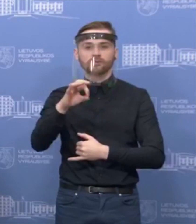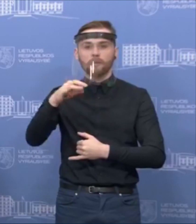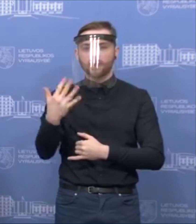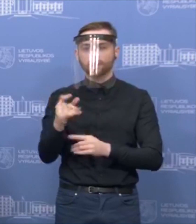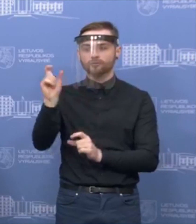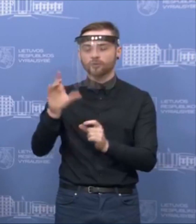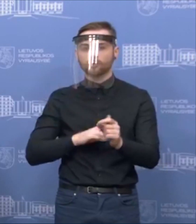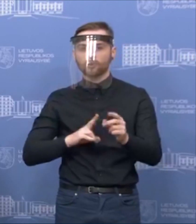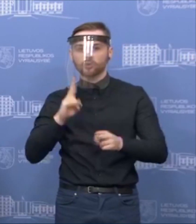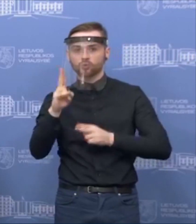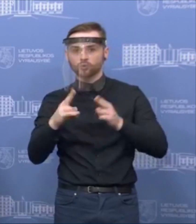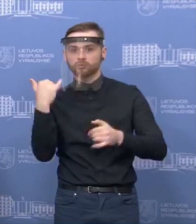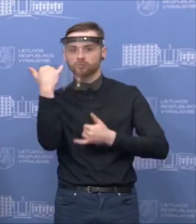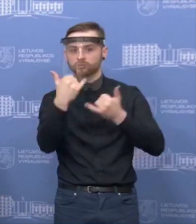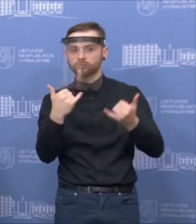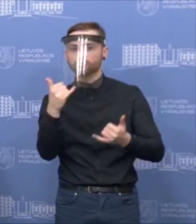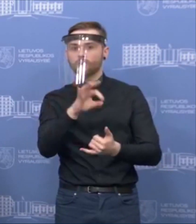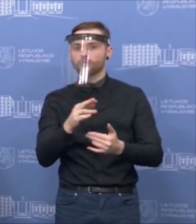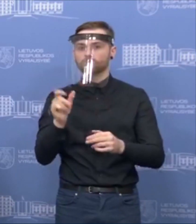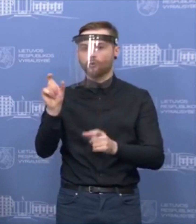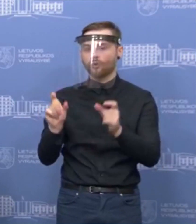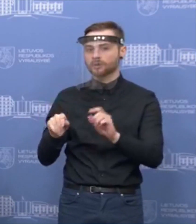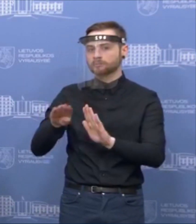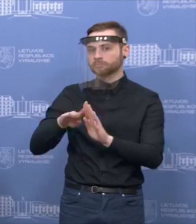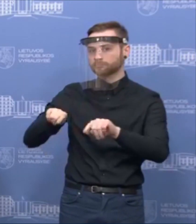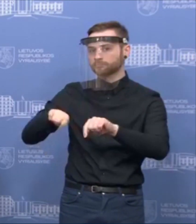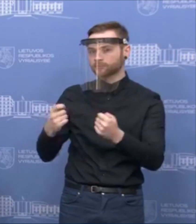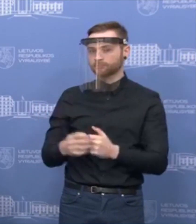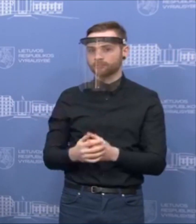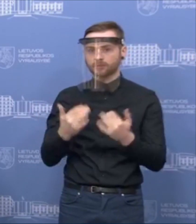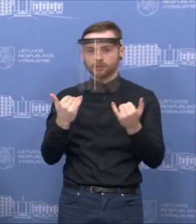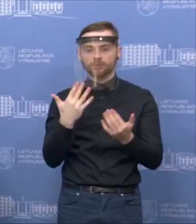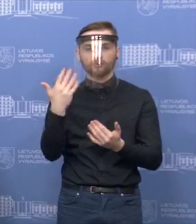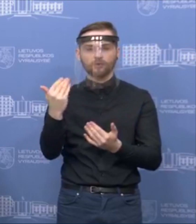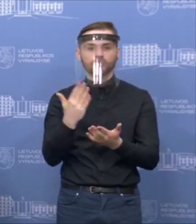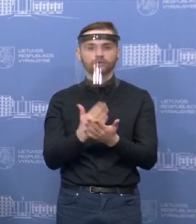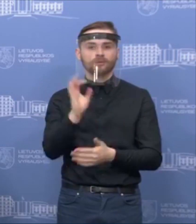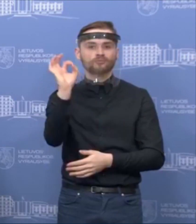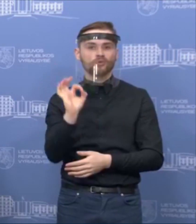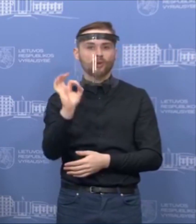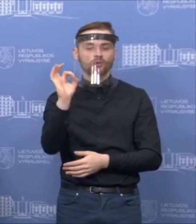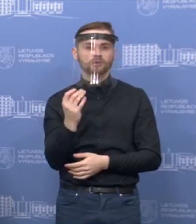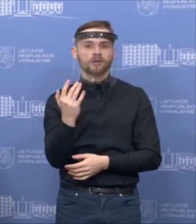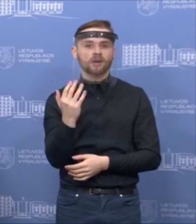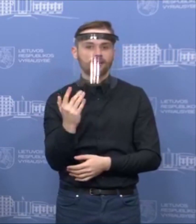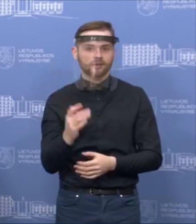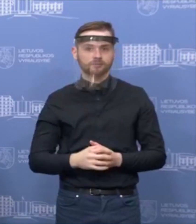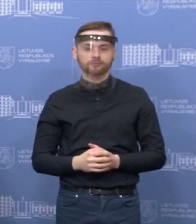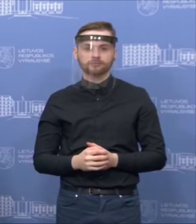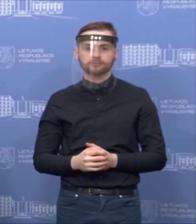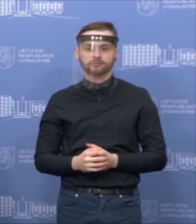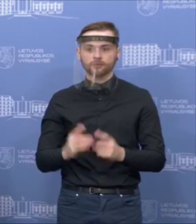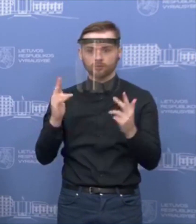į žmonių apie įtartinus atvejus. Tai vėlgi maždaug galite susidaryti, koks procentas tų pranešimų